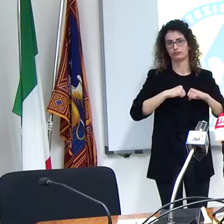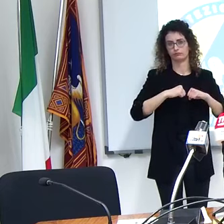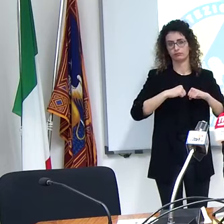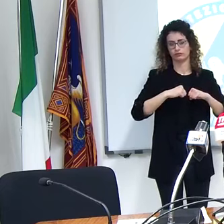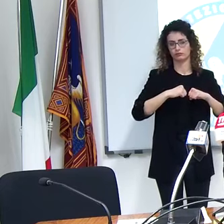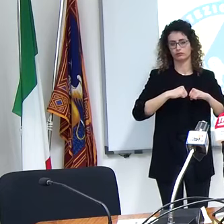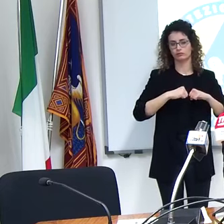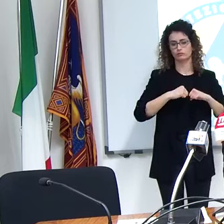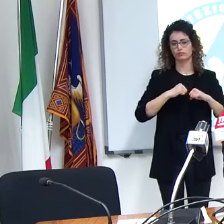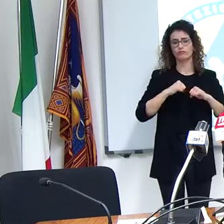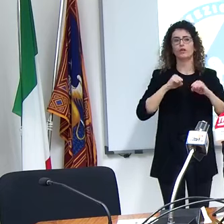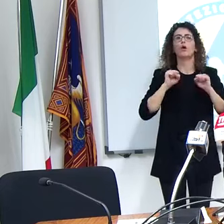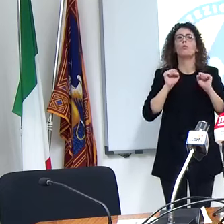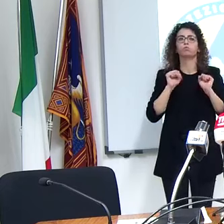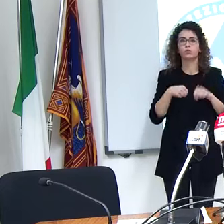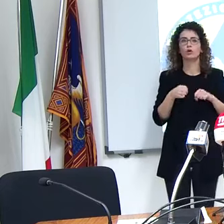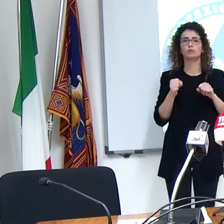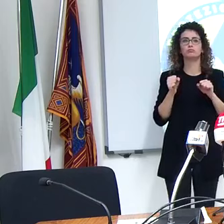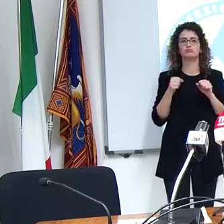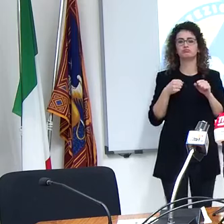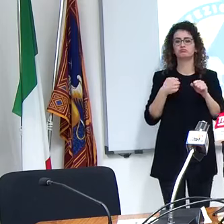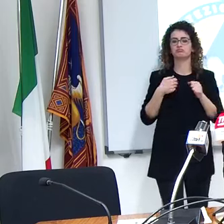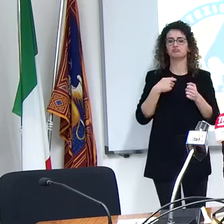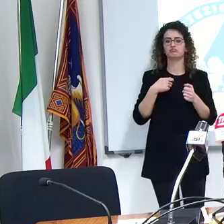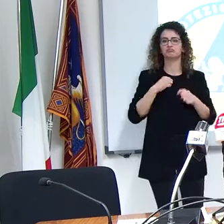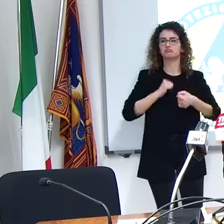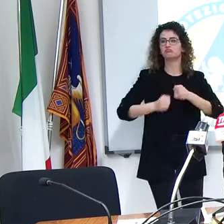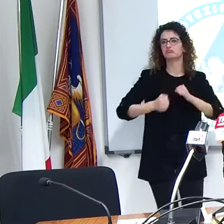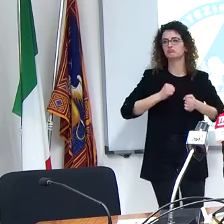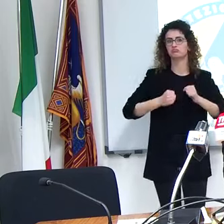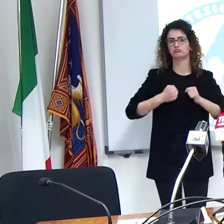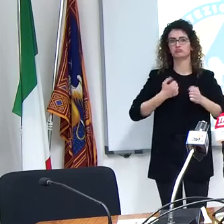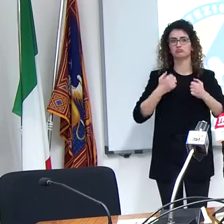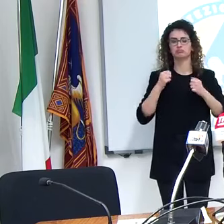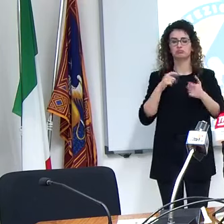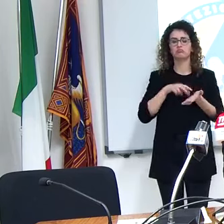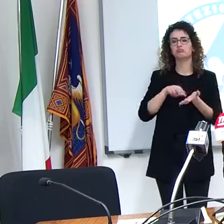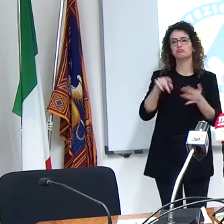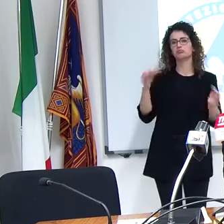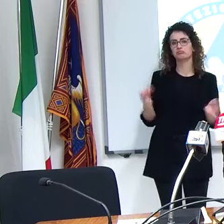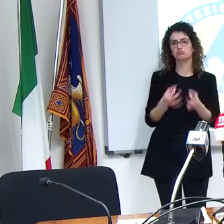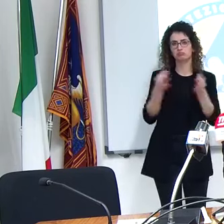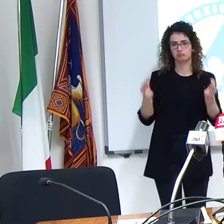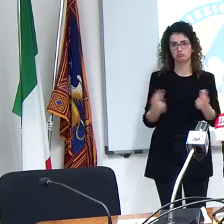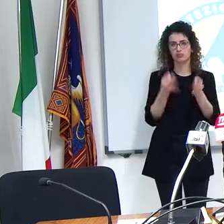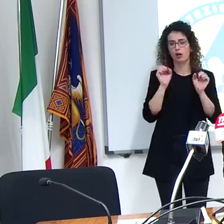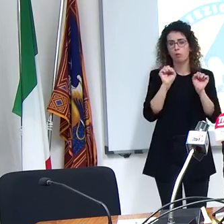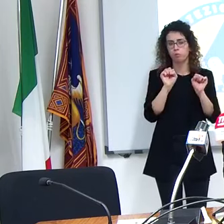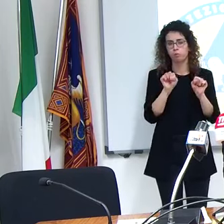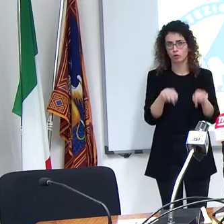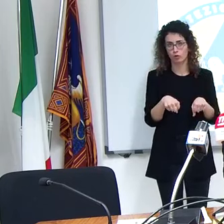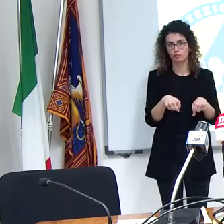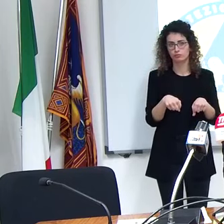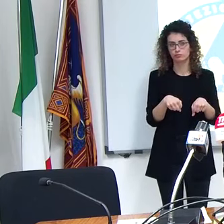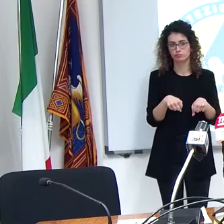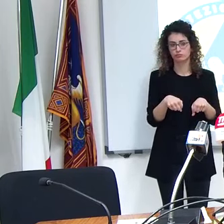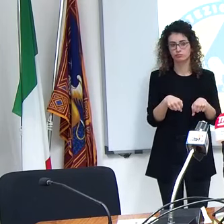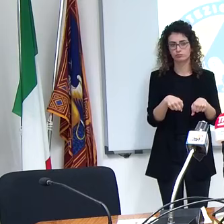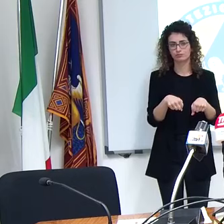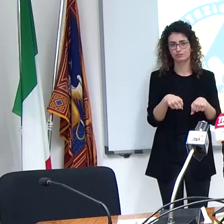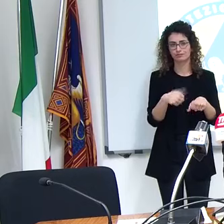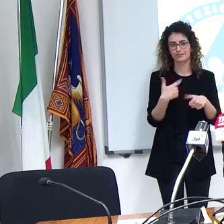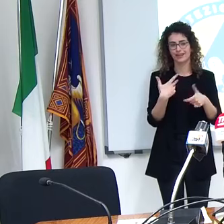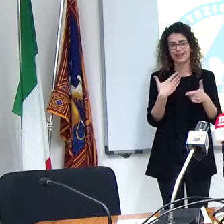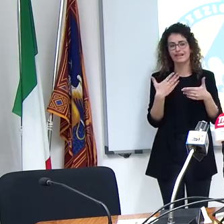possibile fare attività motoria con questo cioè la passeggiata e quindi svolgere attività nei pressi